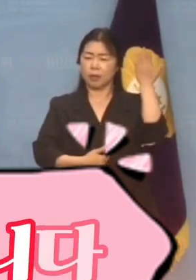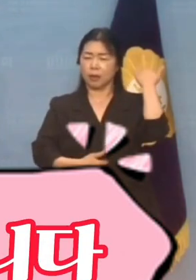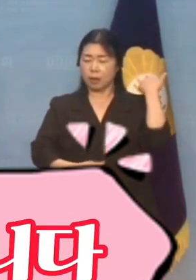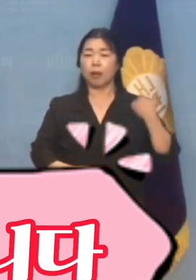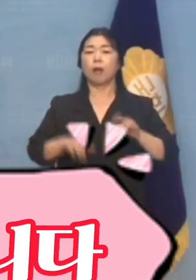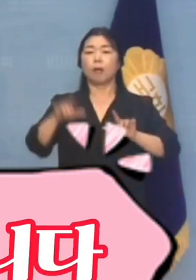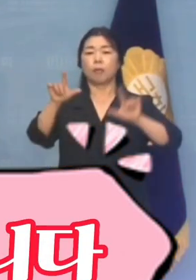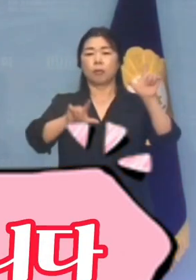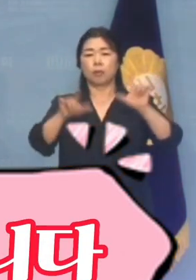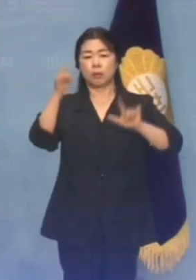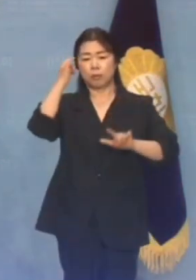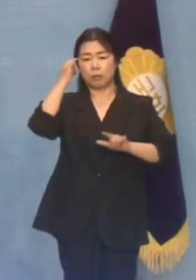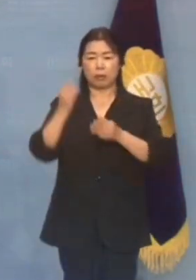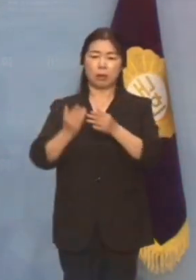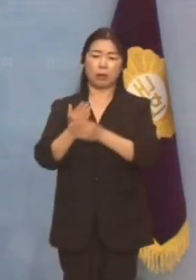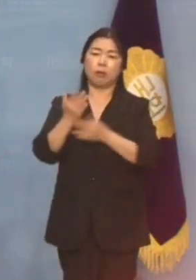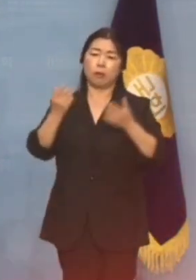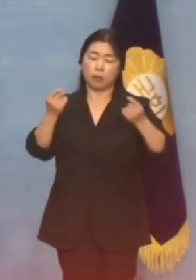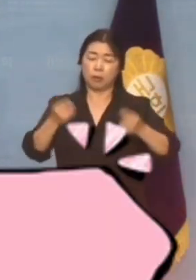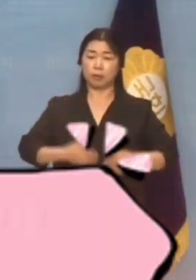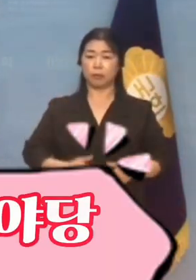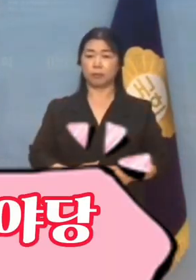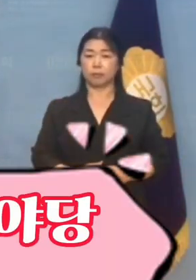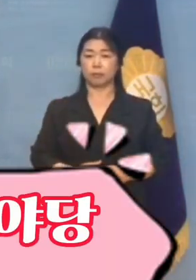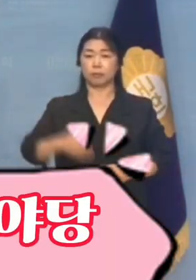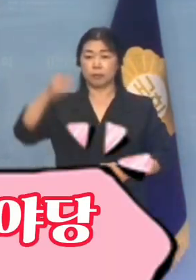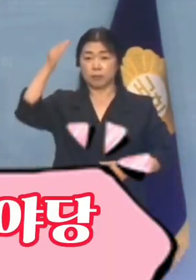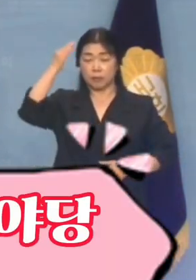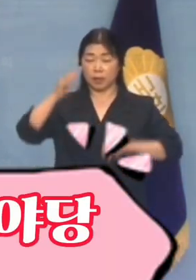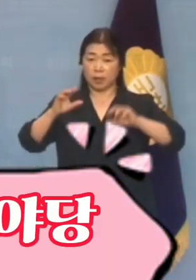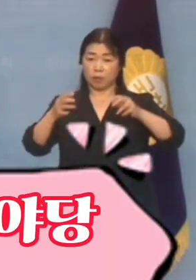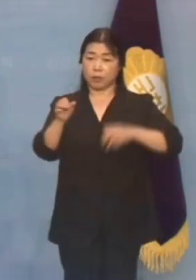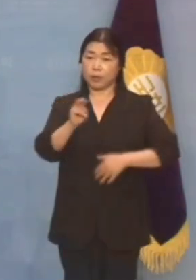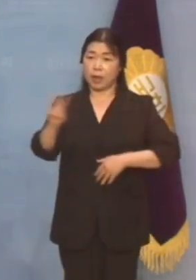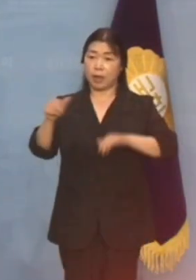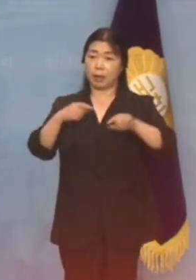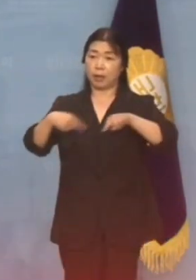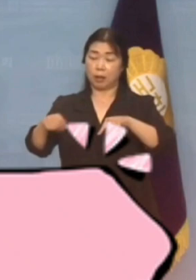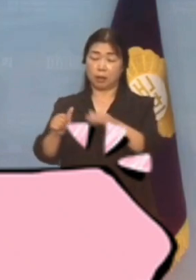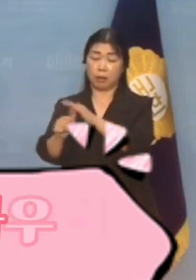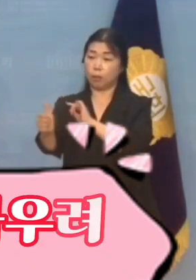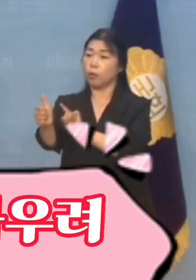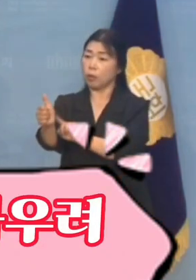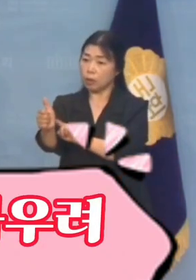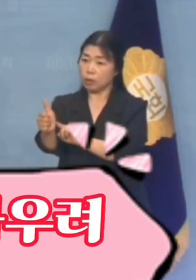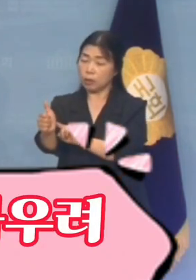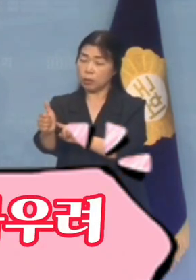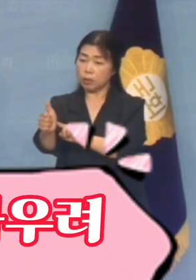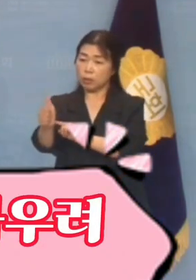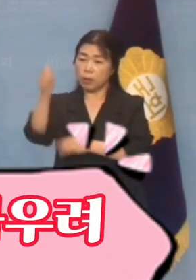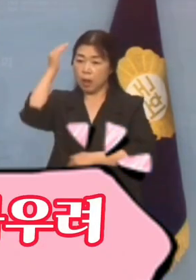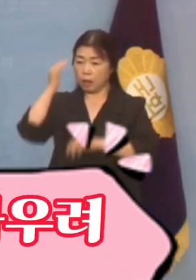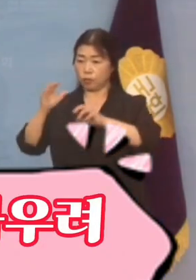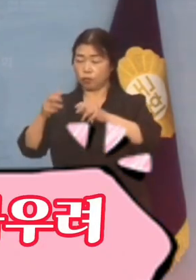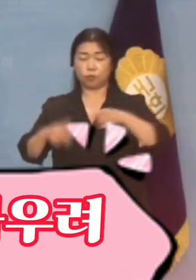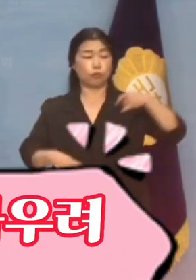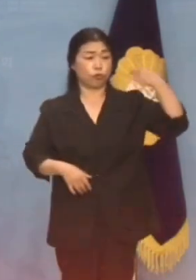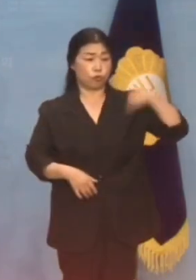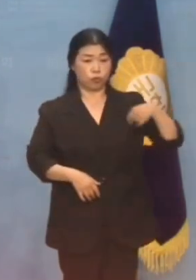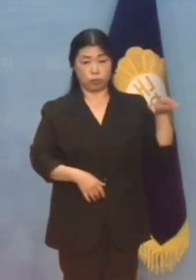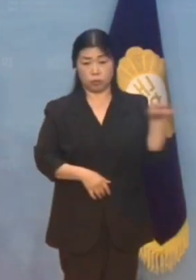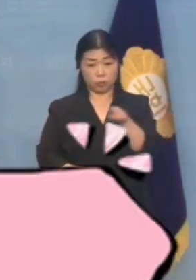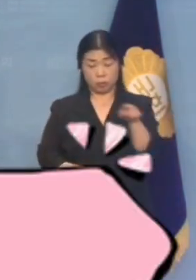떠올리게 합니다. 대한민국의 제1야당 대표가 한중관계의 악화 우려의